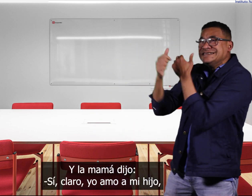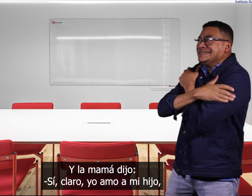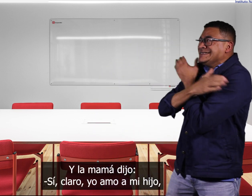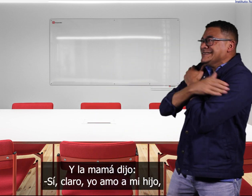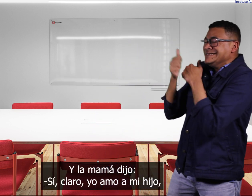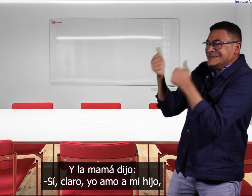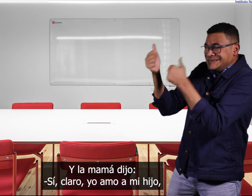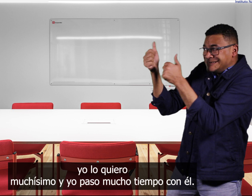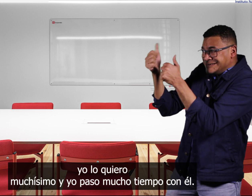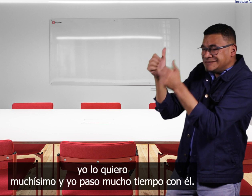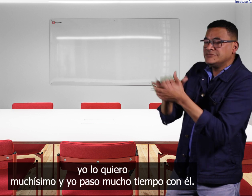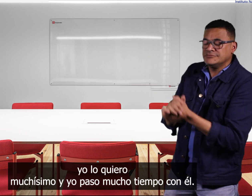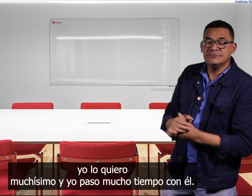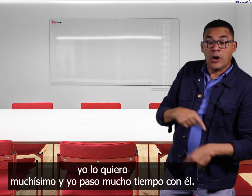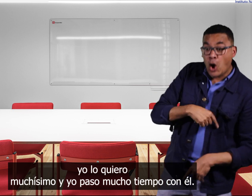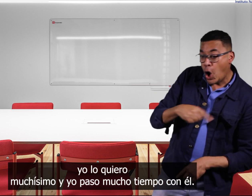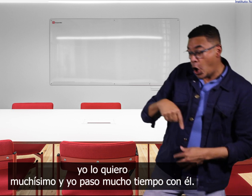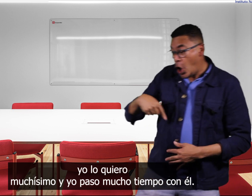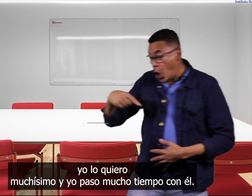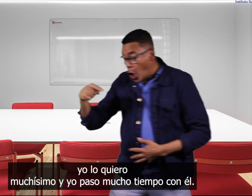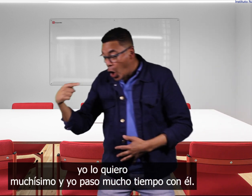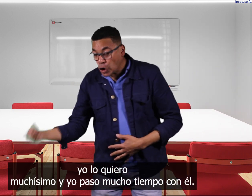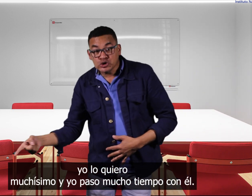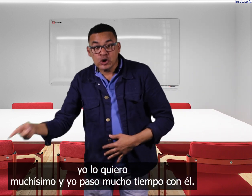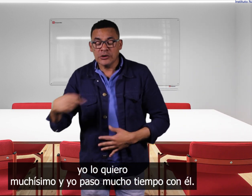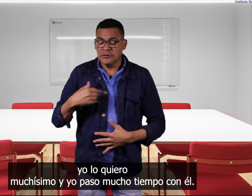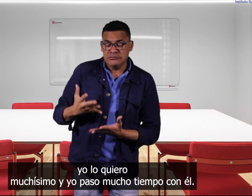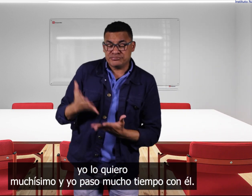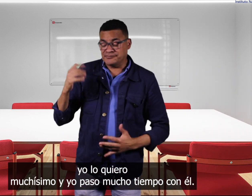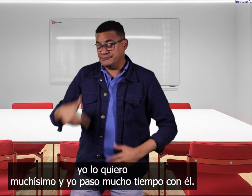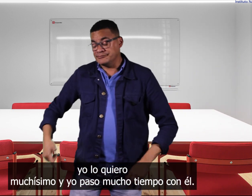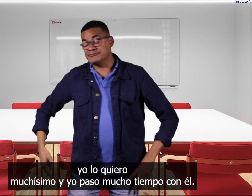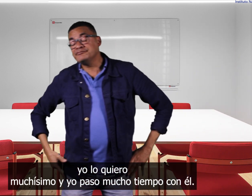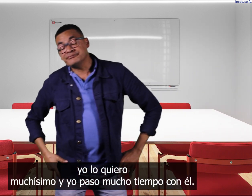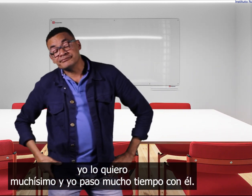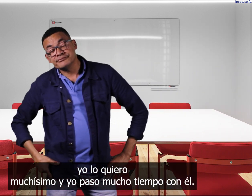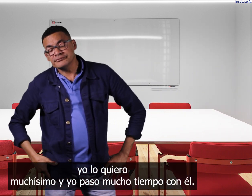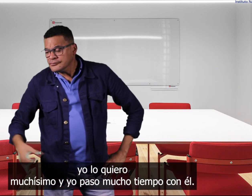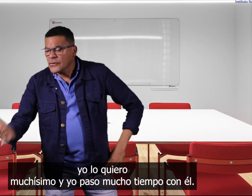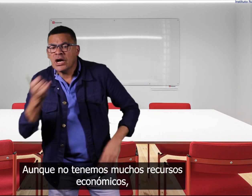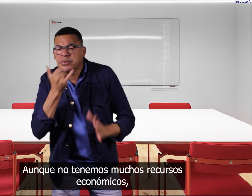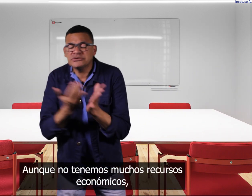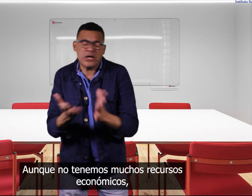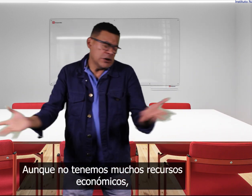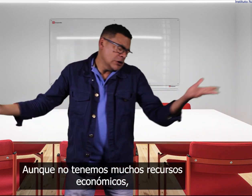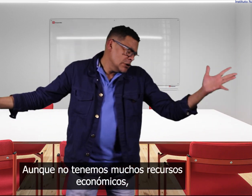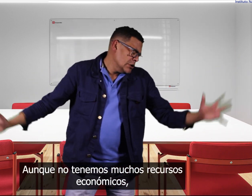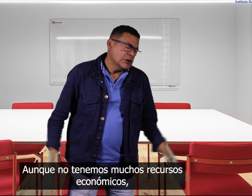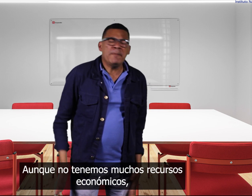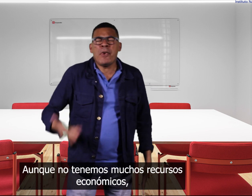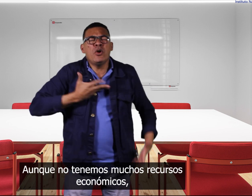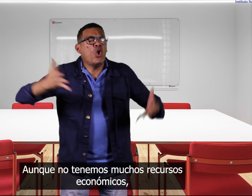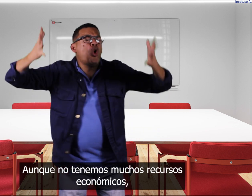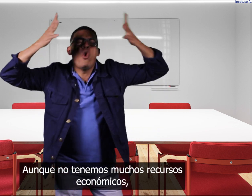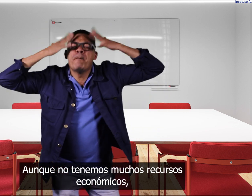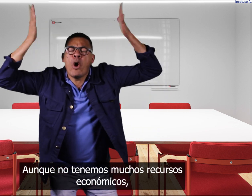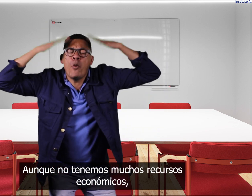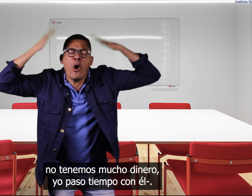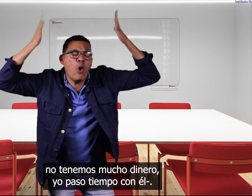hijo yo lo amo yo lo quiero muchísimo y yo paso mucho tiempo con él aunque no tenemos muchos recursos económicos no